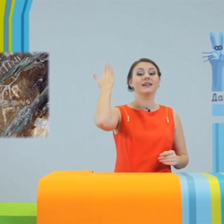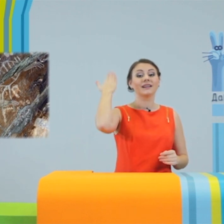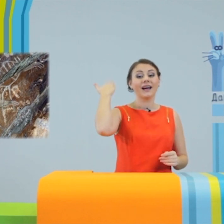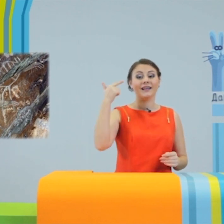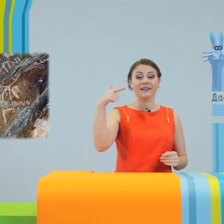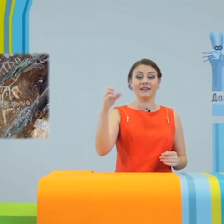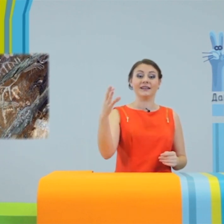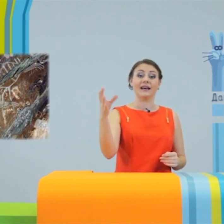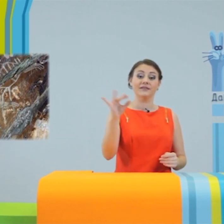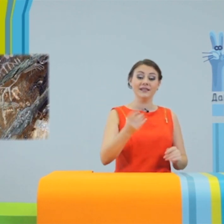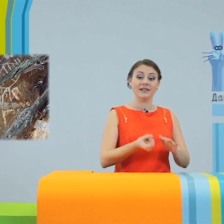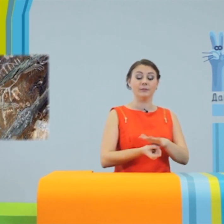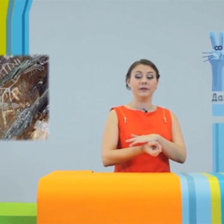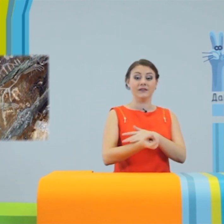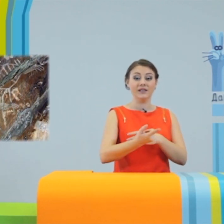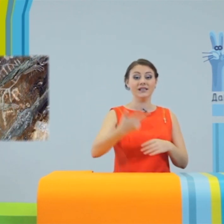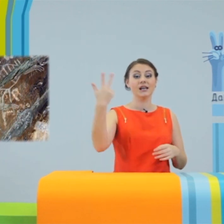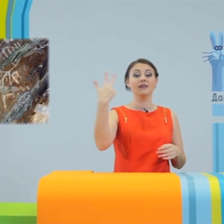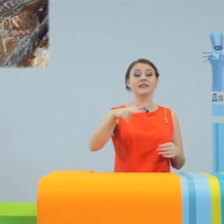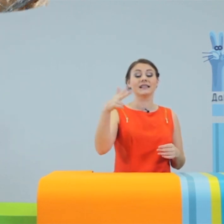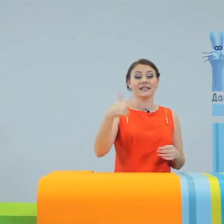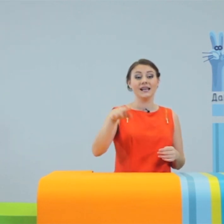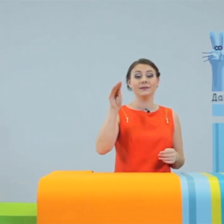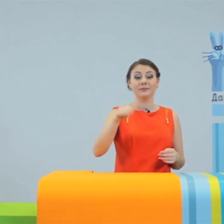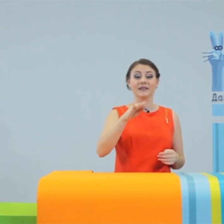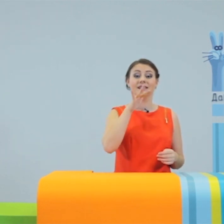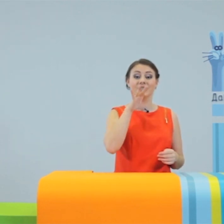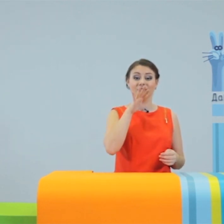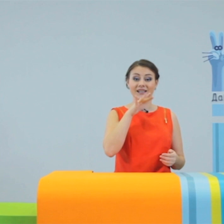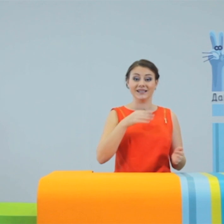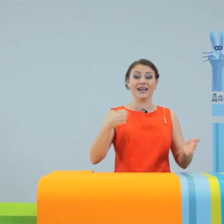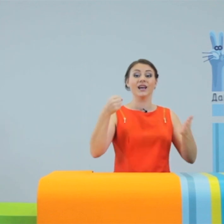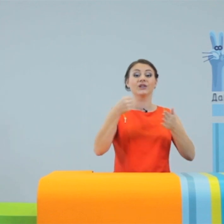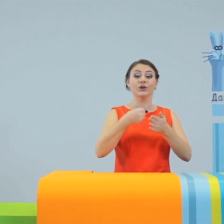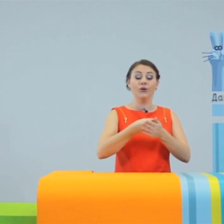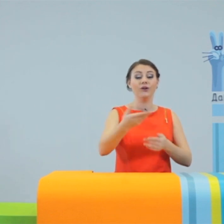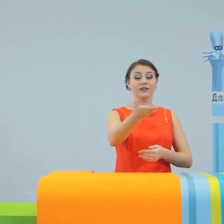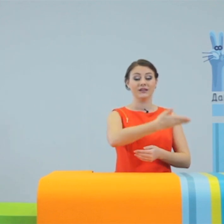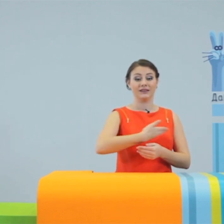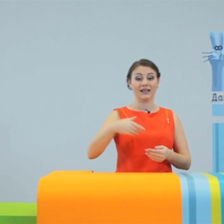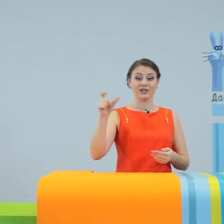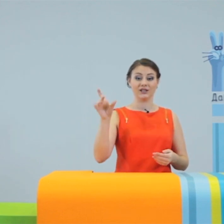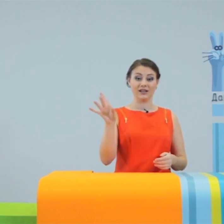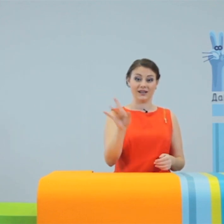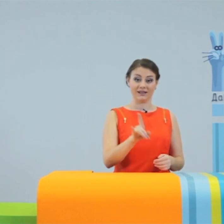ранние граффити появились в 30-м тысячелетии до нашей эры.